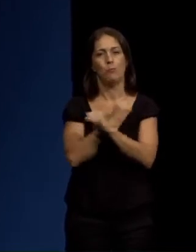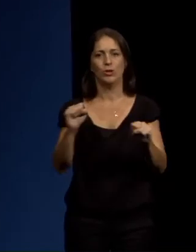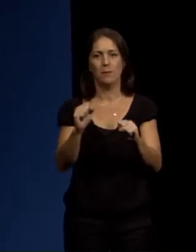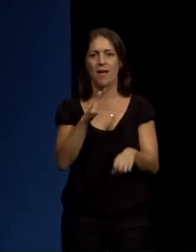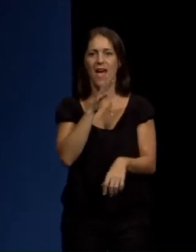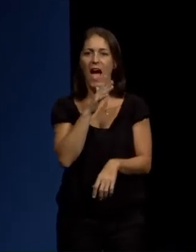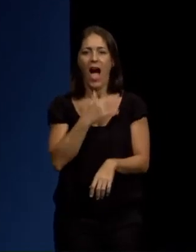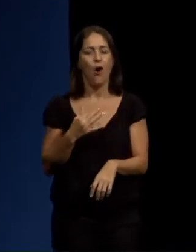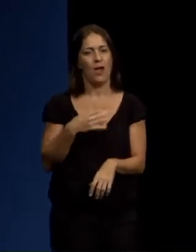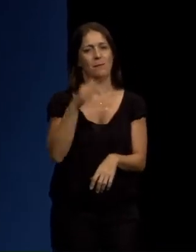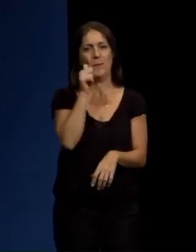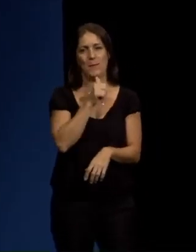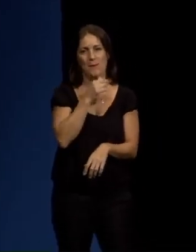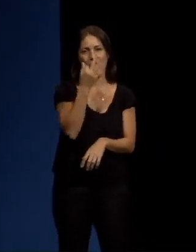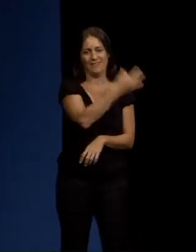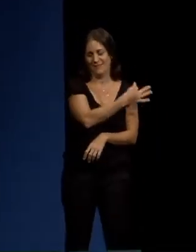Deixo vos con xos Emanuel Beiras.